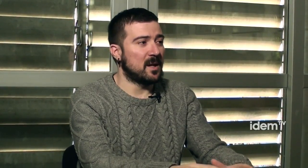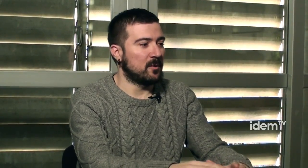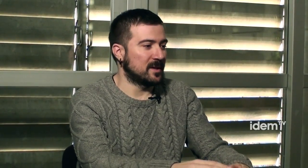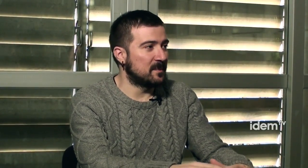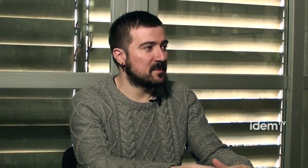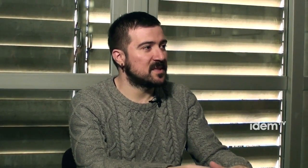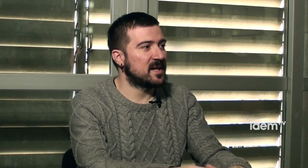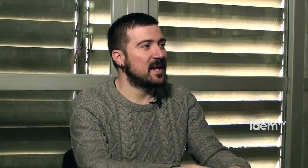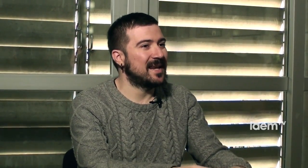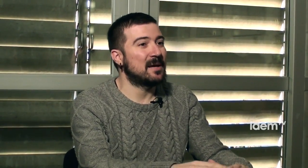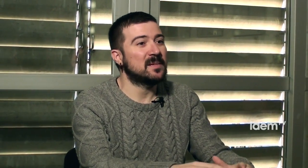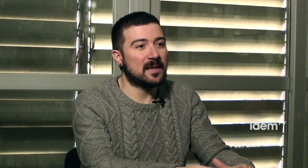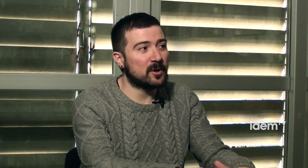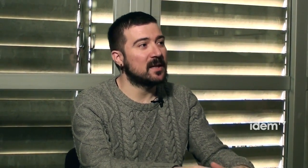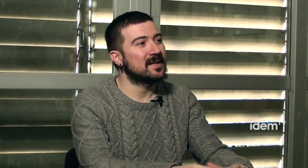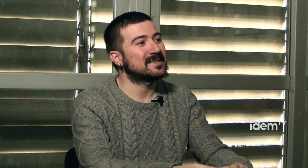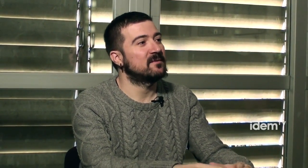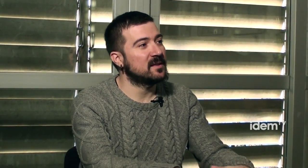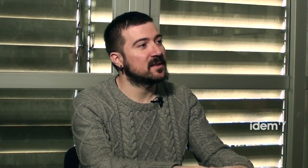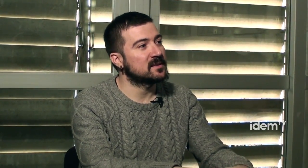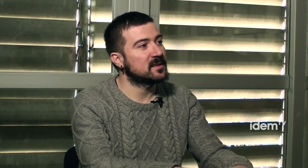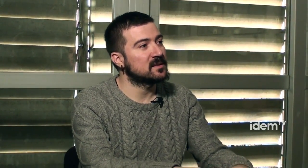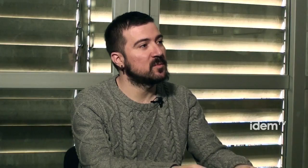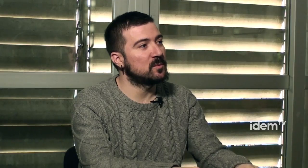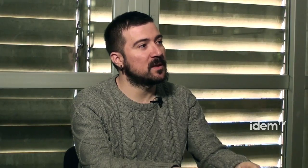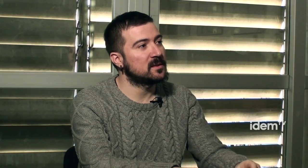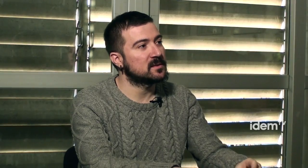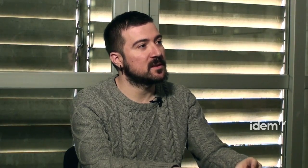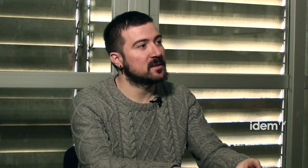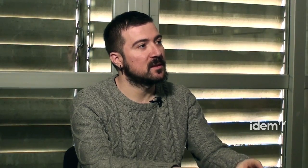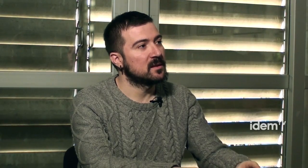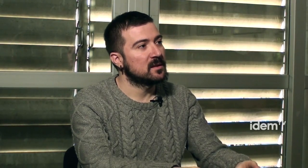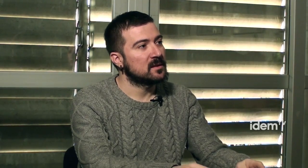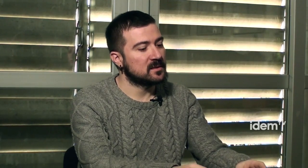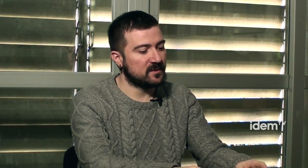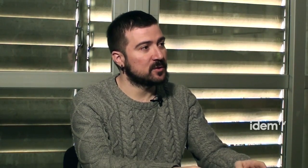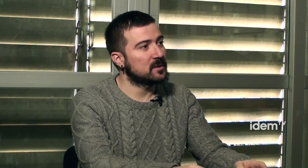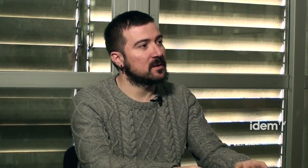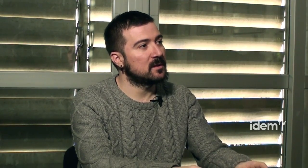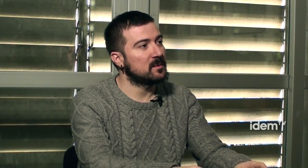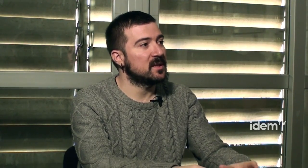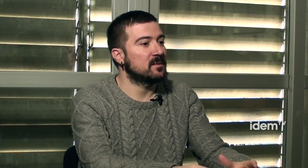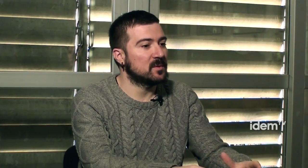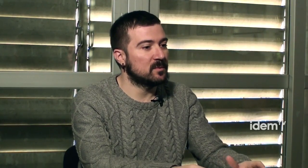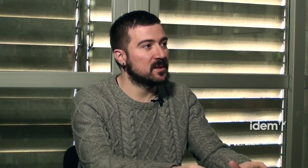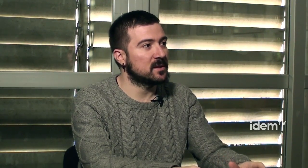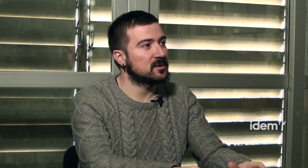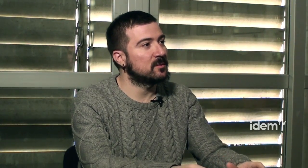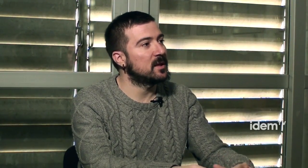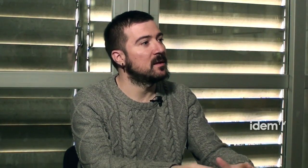el que és la part més general, en l'àmbit laboral, quina és la feina que s'està desenvolupant des de FESOCA, l'àmbit, diguem, com d'integració laboral?